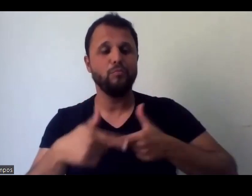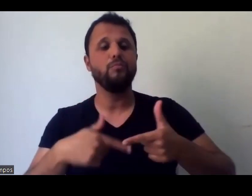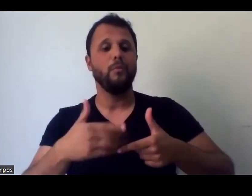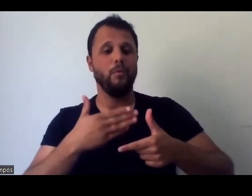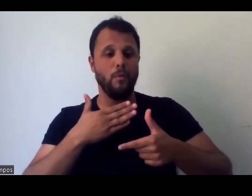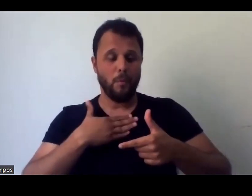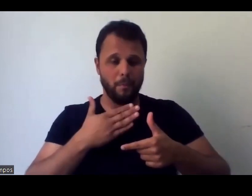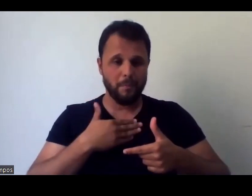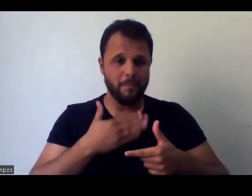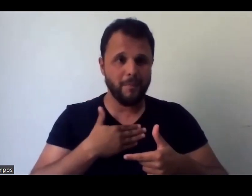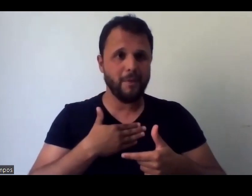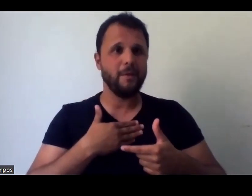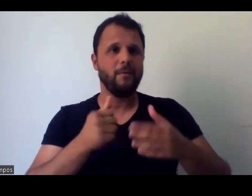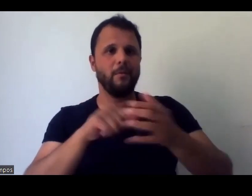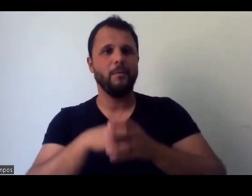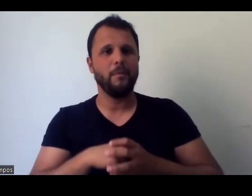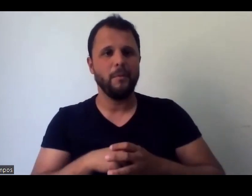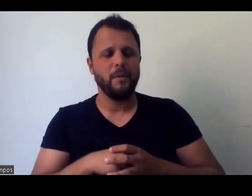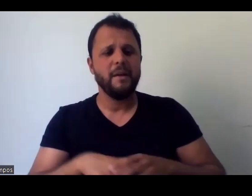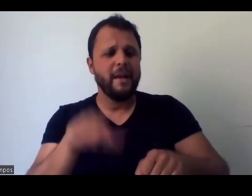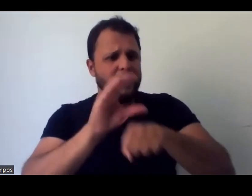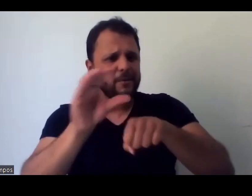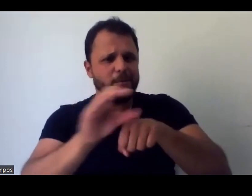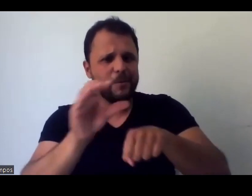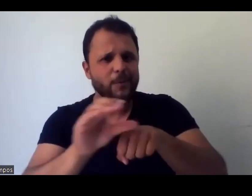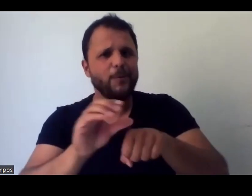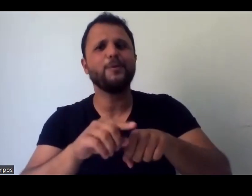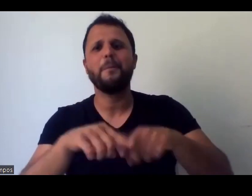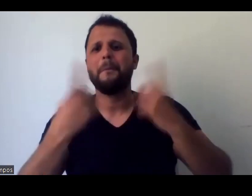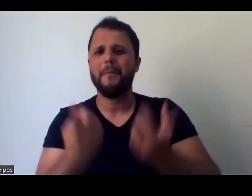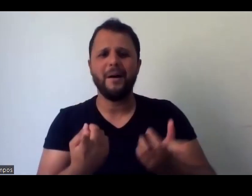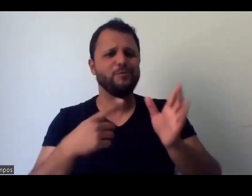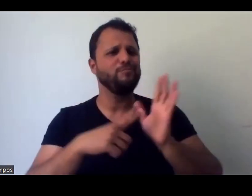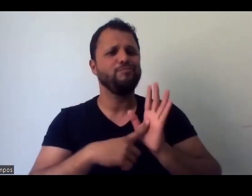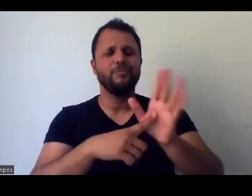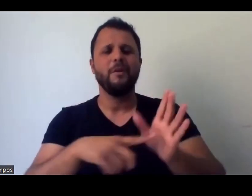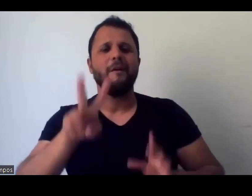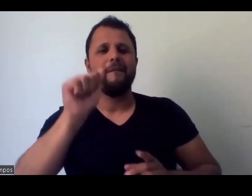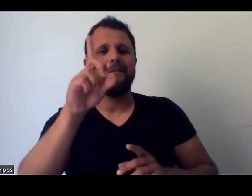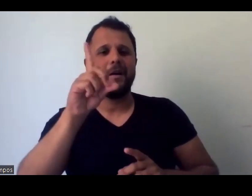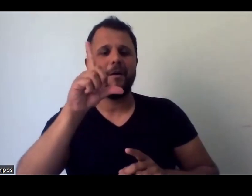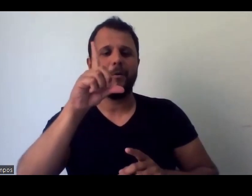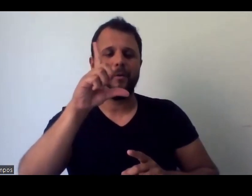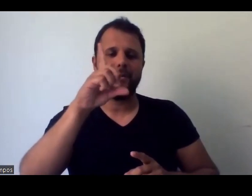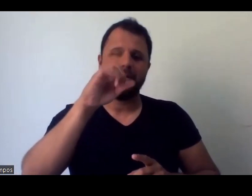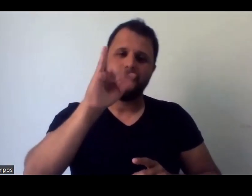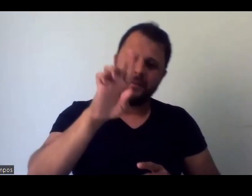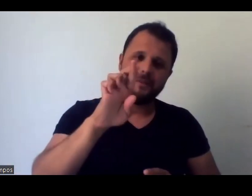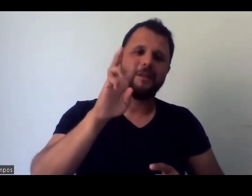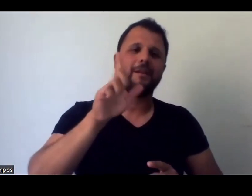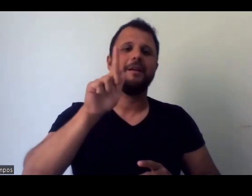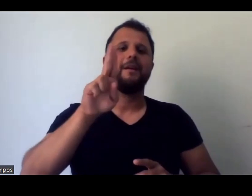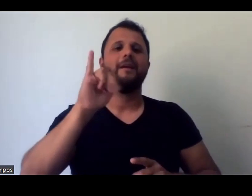nesses projetos, nessas ativações, não só desse curso, mas dessas entregas, né, o Valdir, Guilherme, Daniela e todos os estagiários,